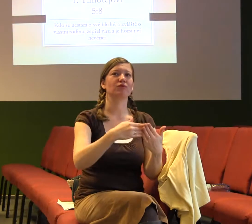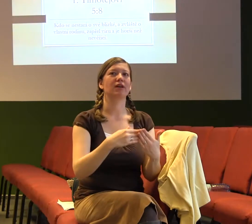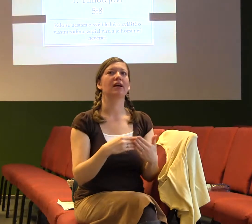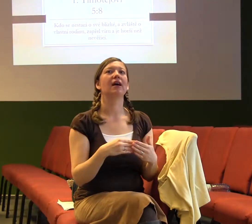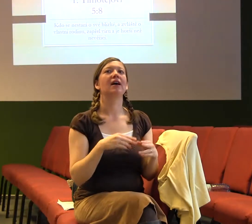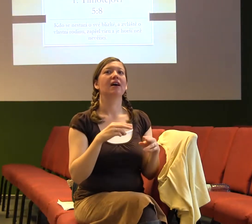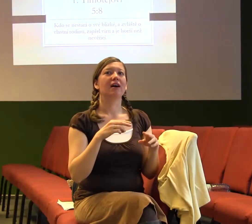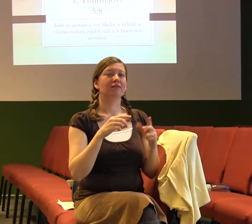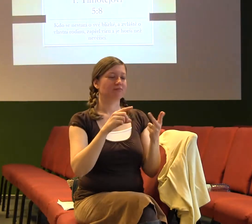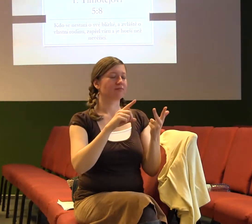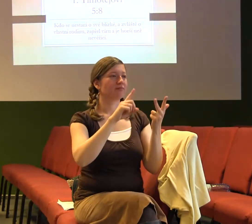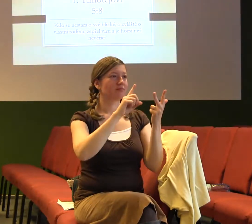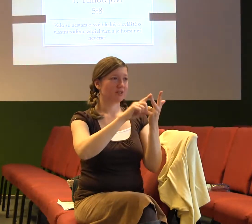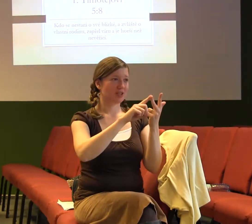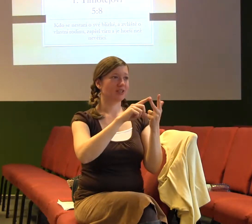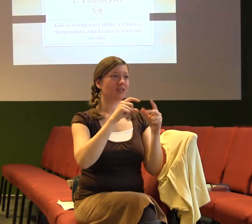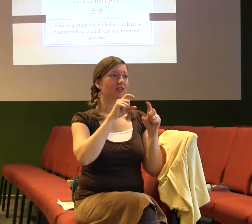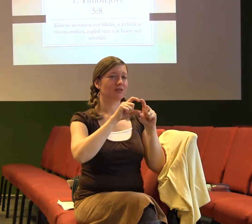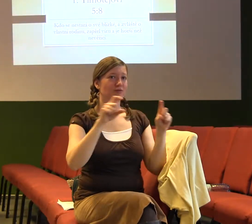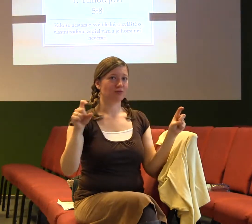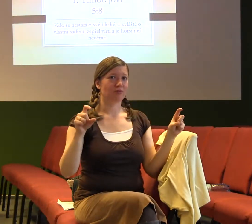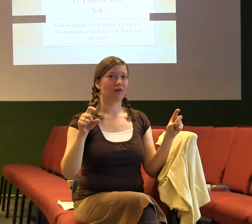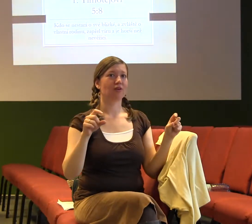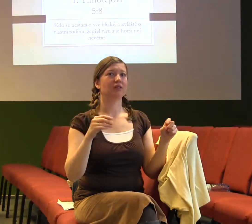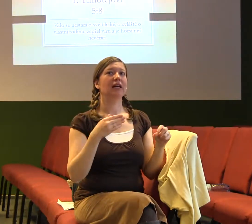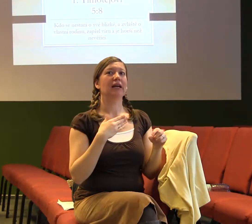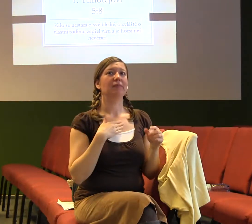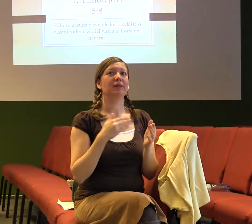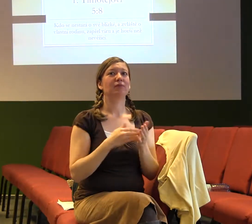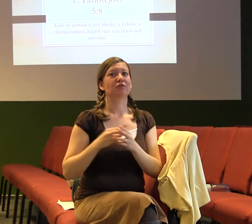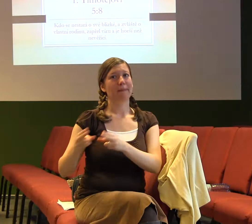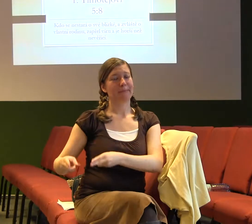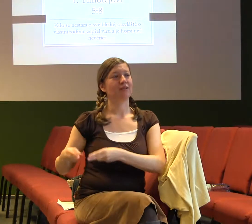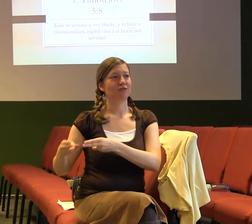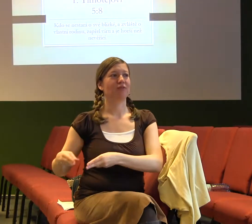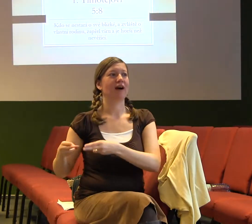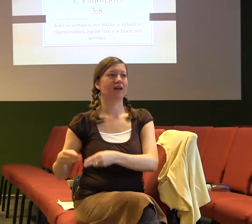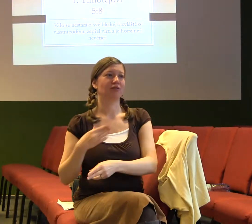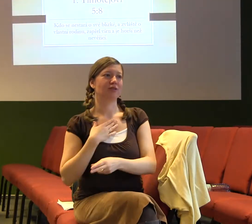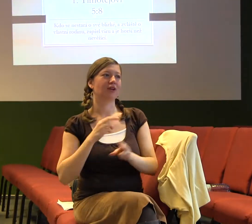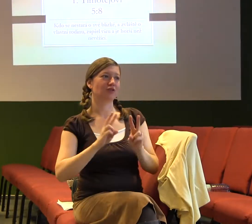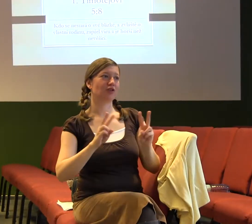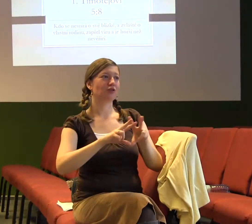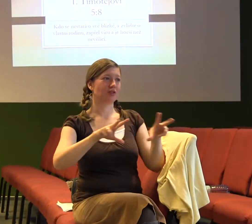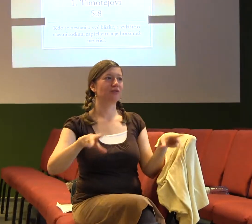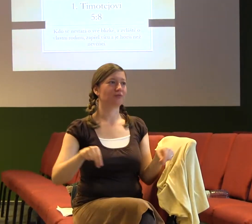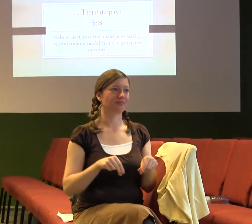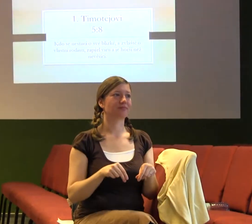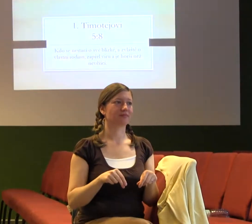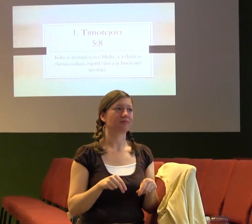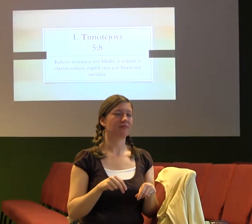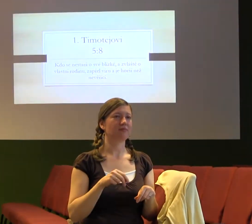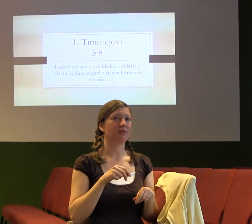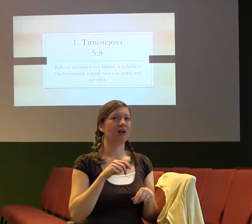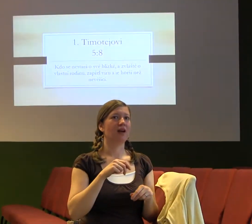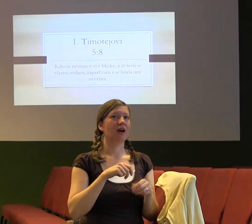rodinu. Protože v Biblii je takový verž, kdo se nestará o svou rodinu, tak prostě to není úplně OK.